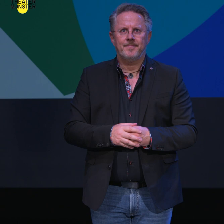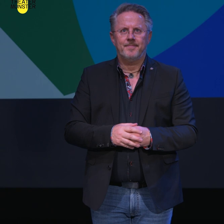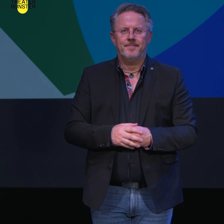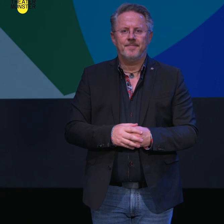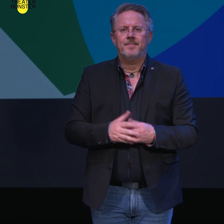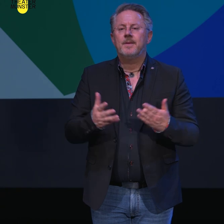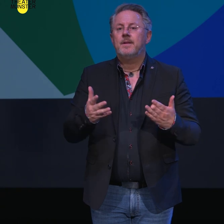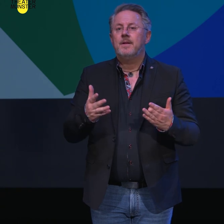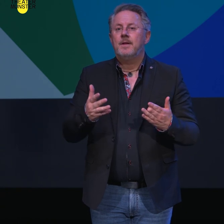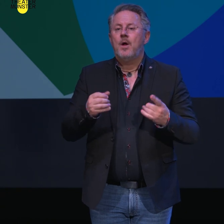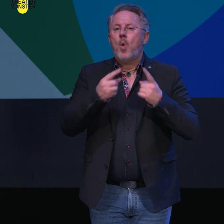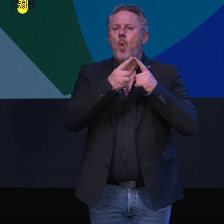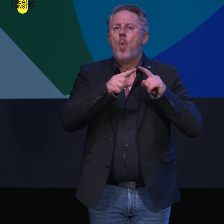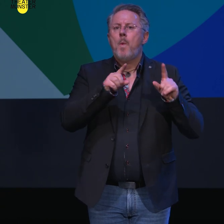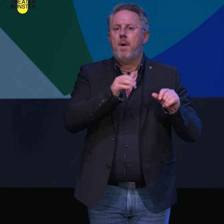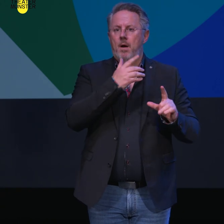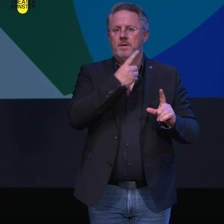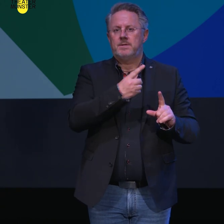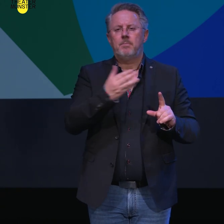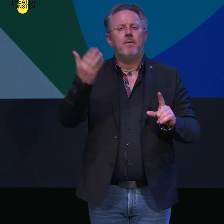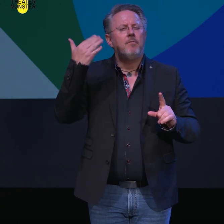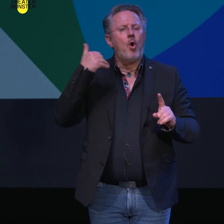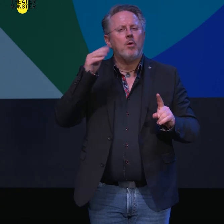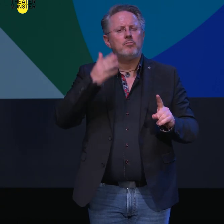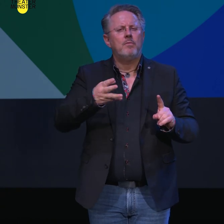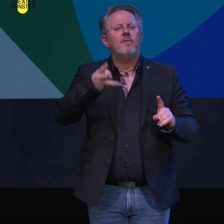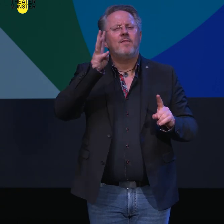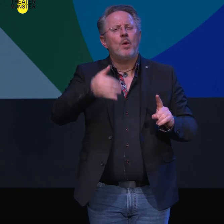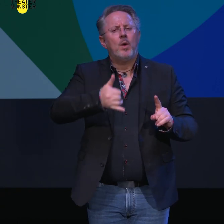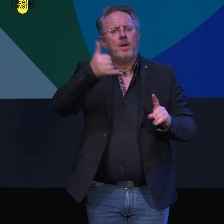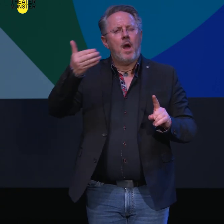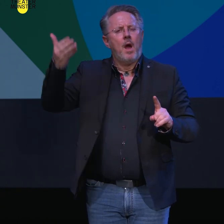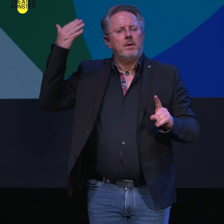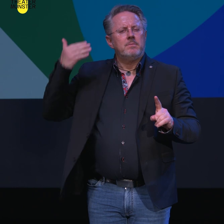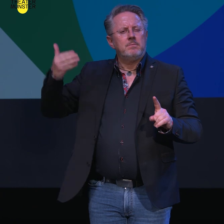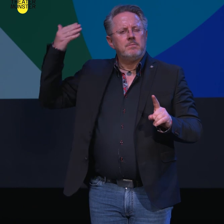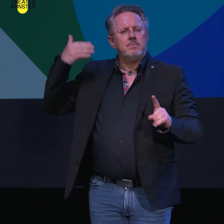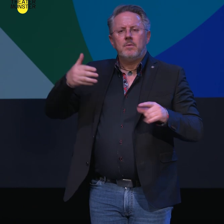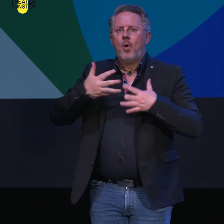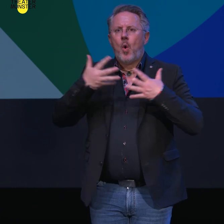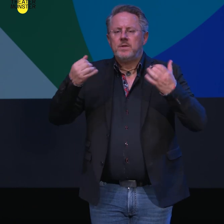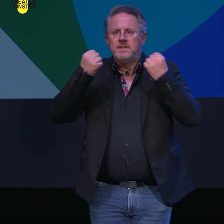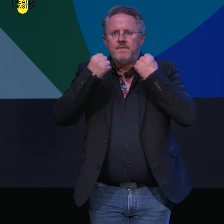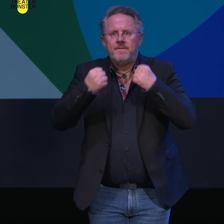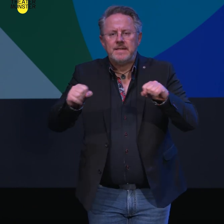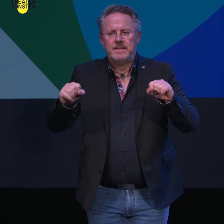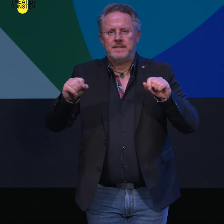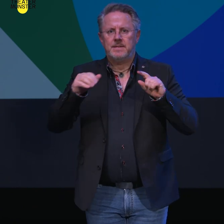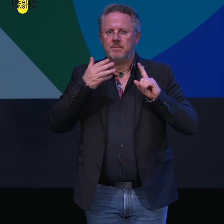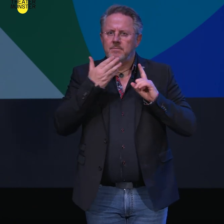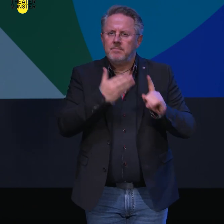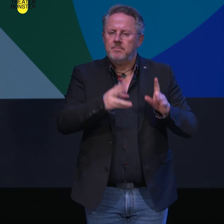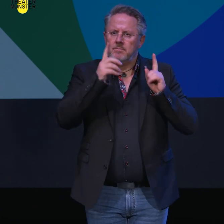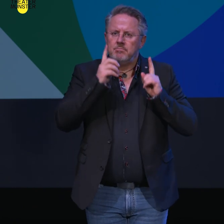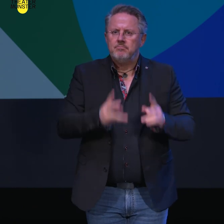Die Oper entstand vor gut 400 Jahren im Zusammenhang mit großen Festlichkeiten einerseits und theoretischen